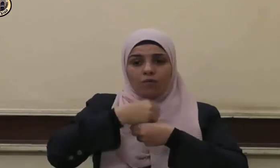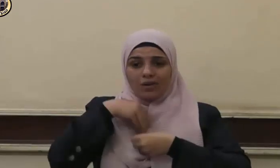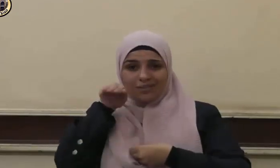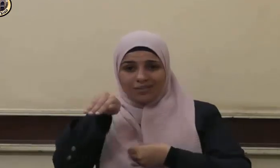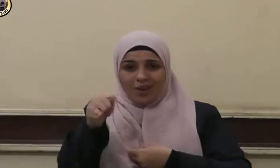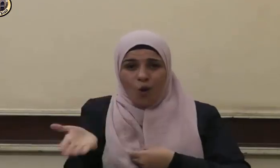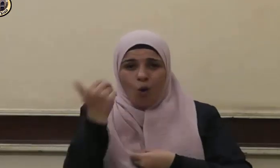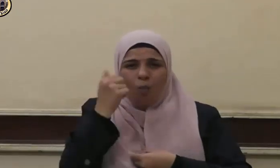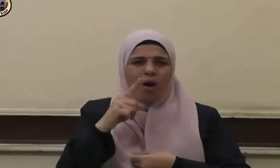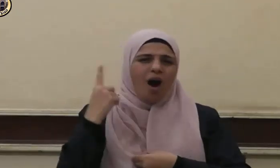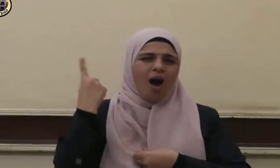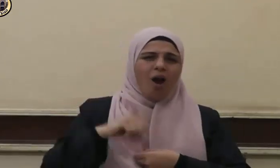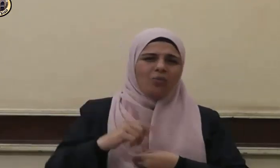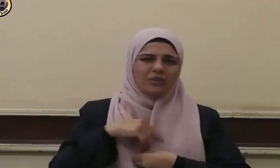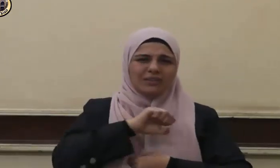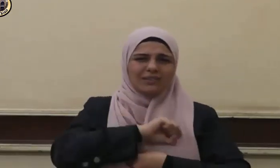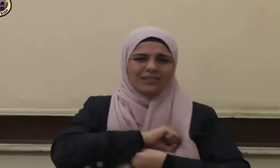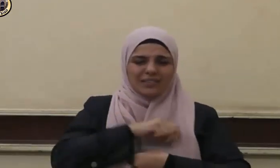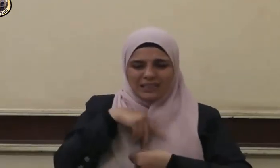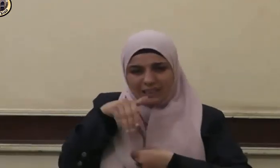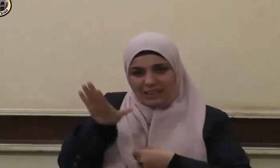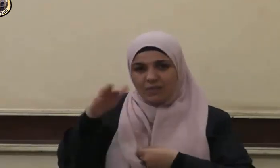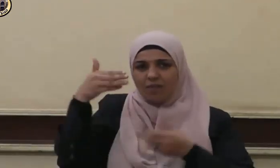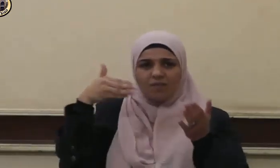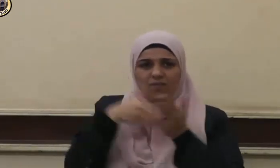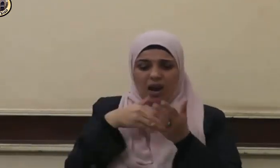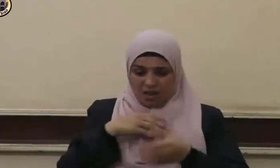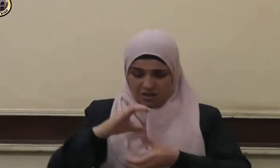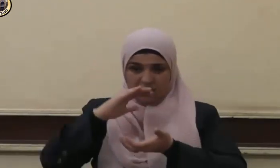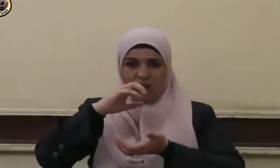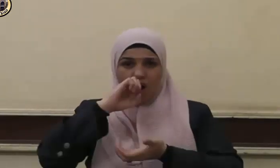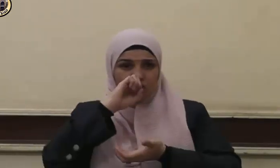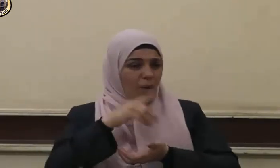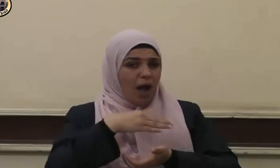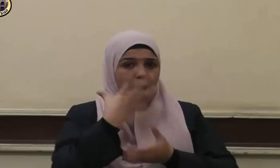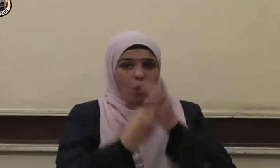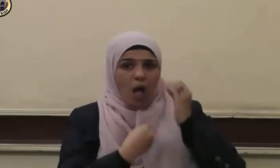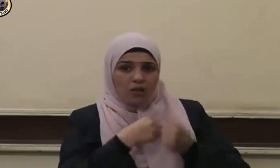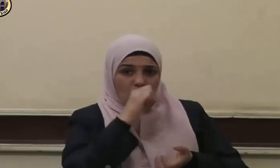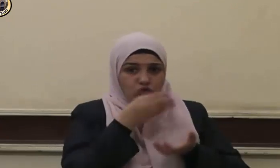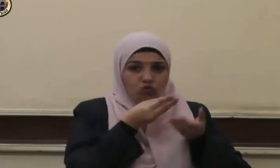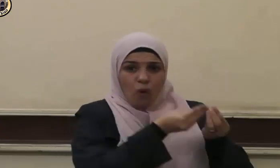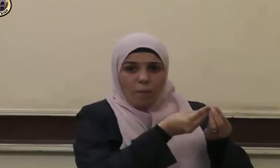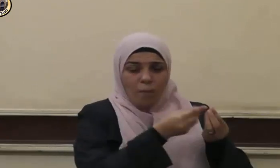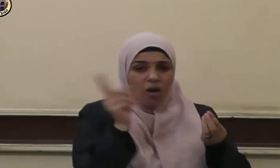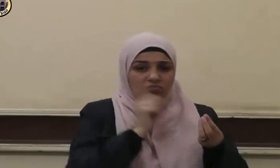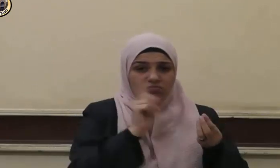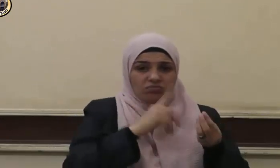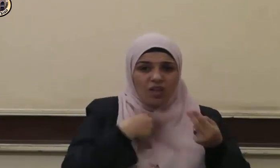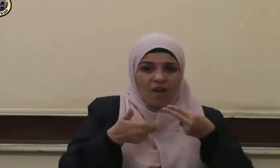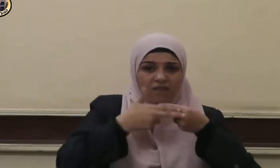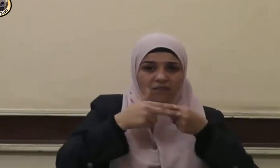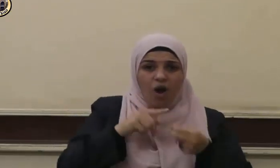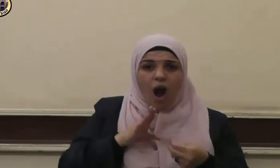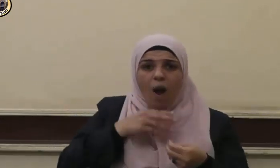أوقظهما وأكره أن أسقي الصبية والصبية يتضاغون أن